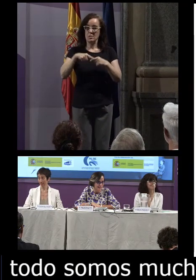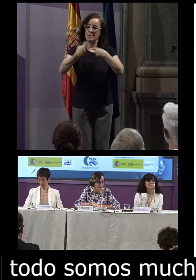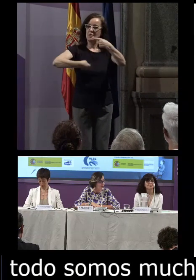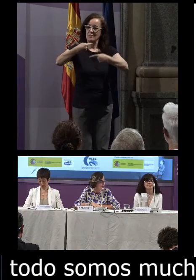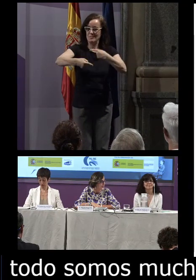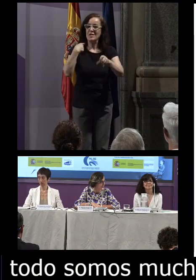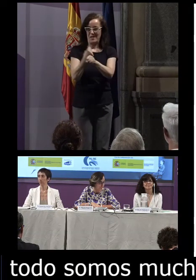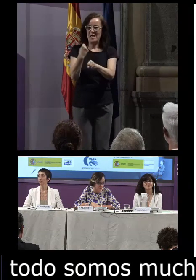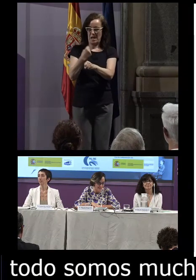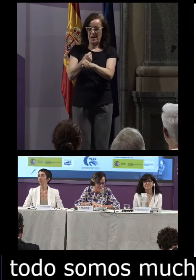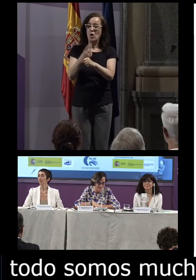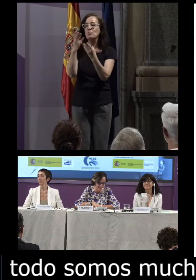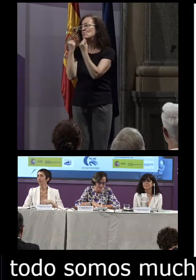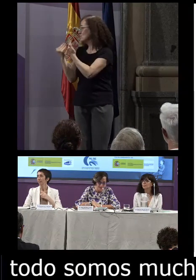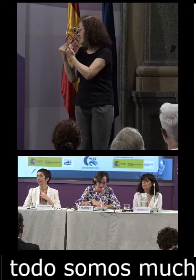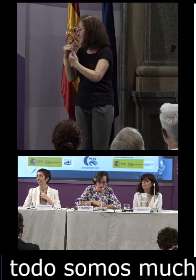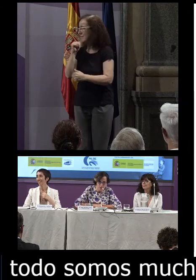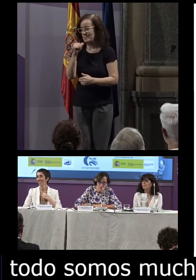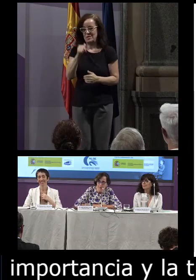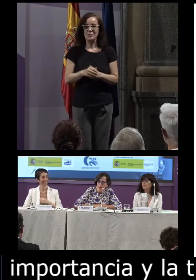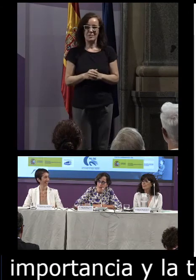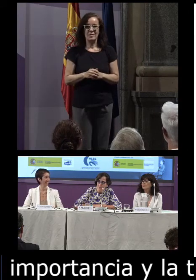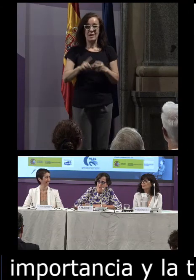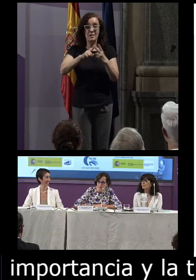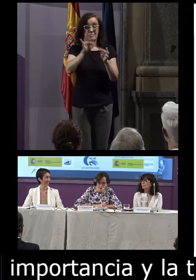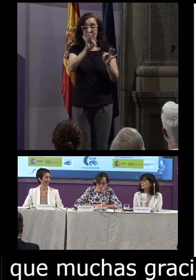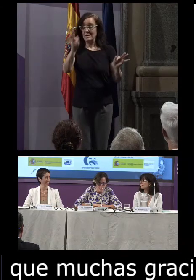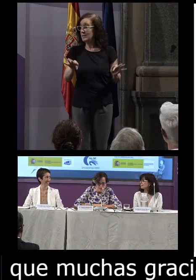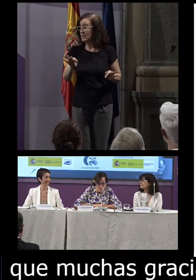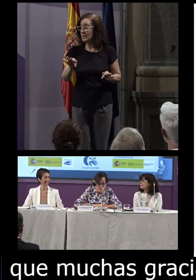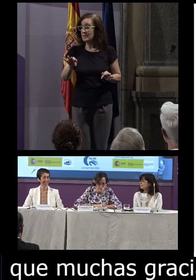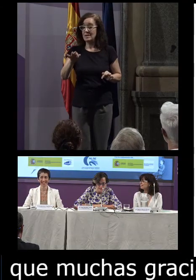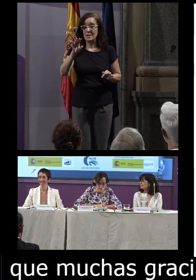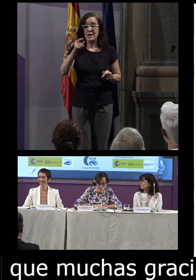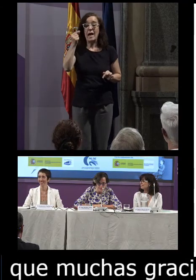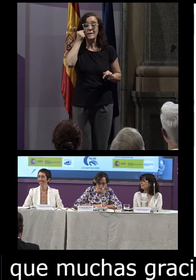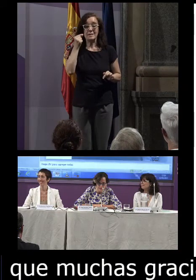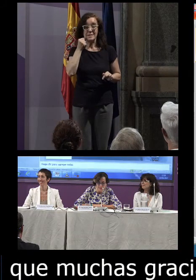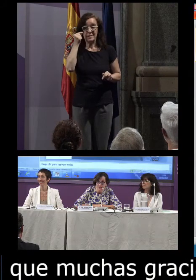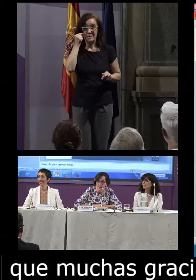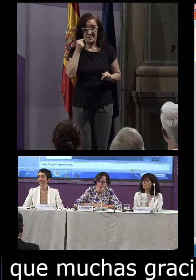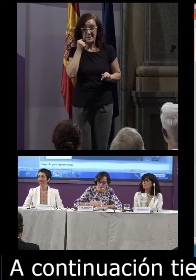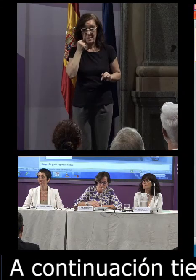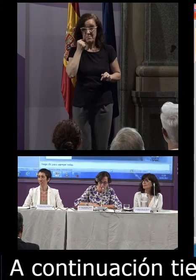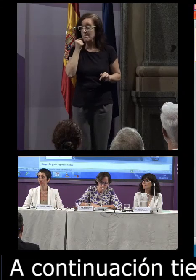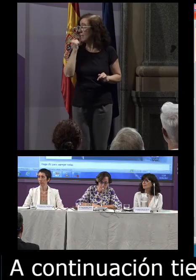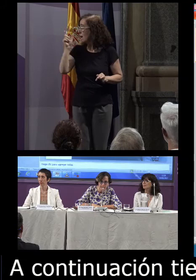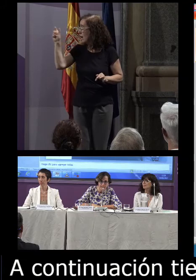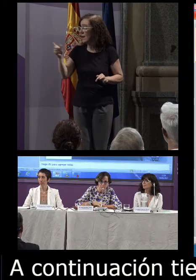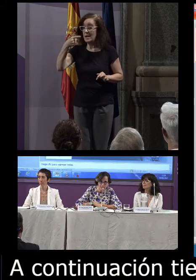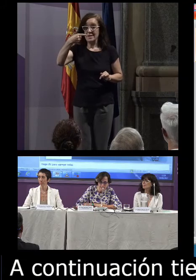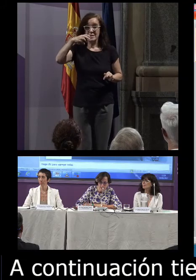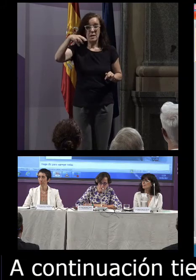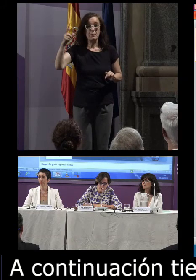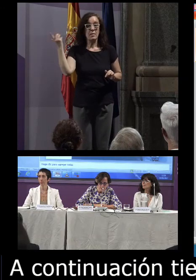trabajo. Muchas gracias. A continuación tiene la palabra doña Gemma Barbera Altimira que como dije